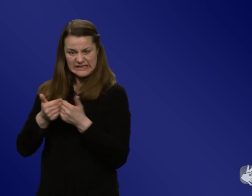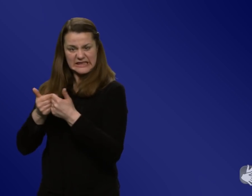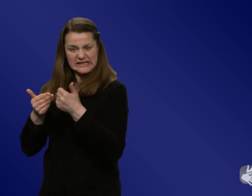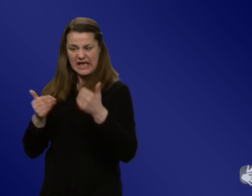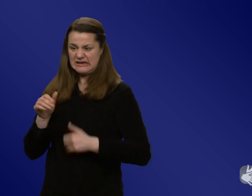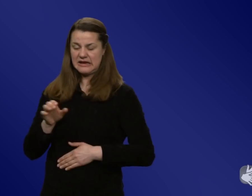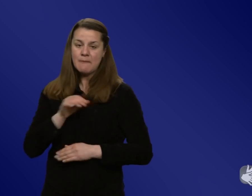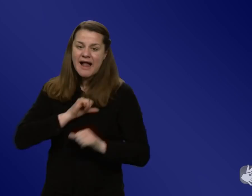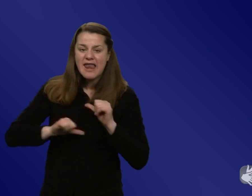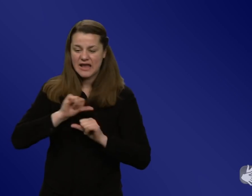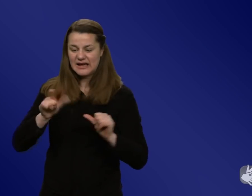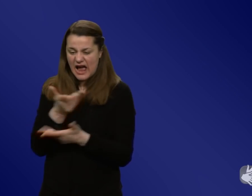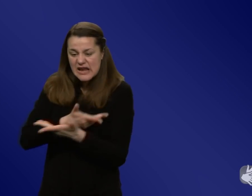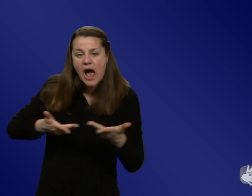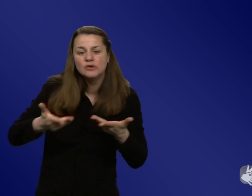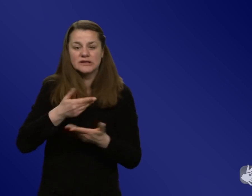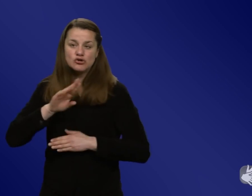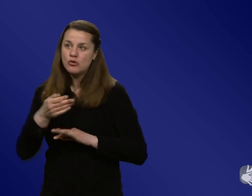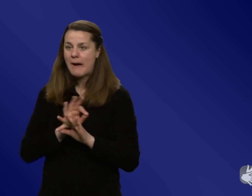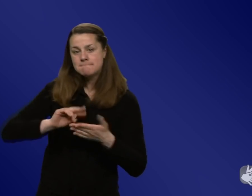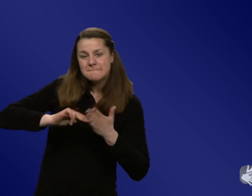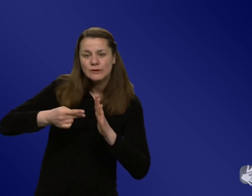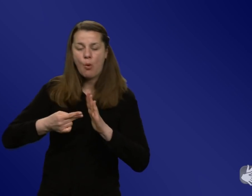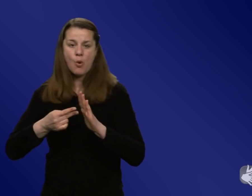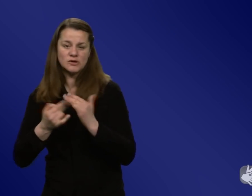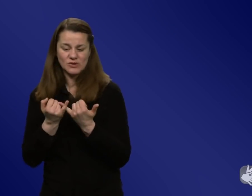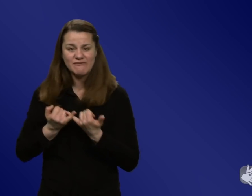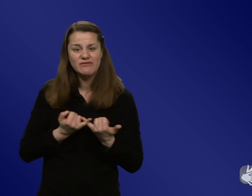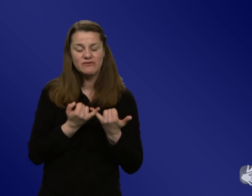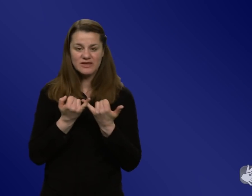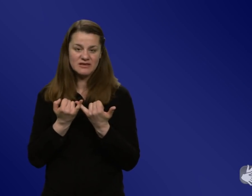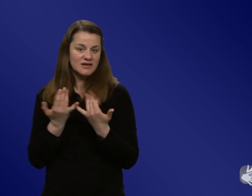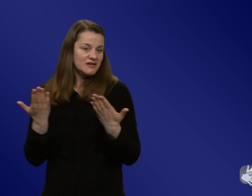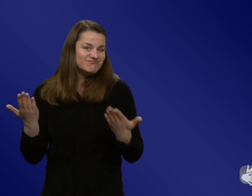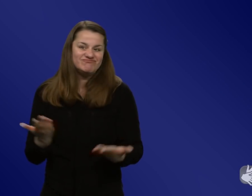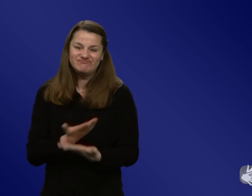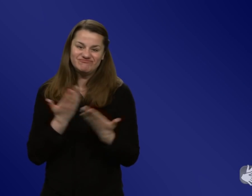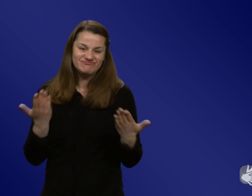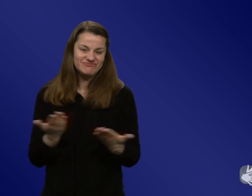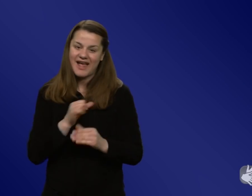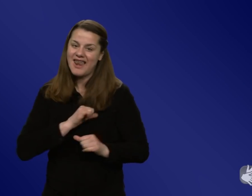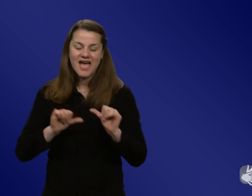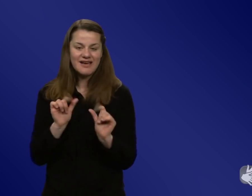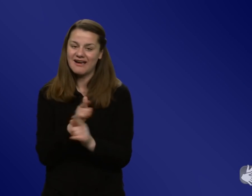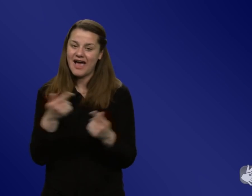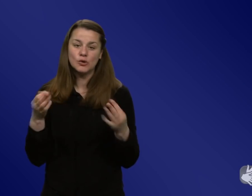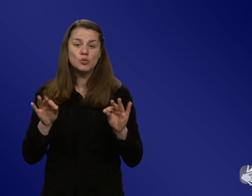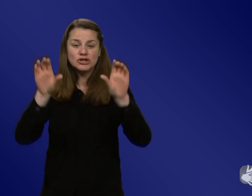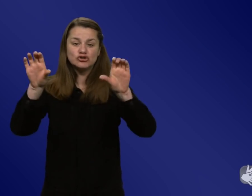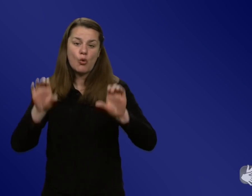Best Practices ausgetauscht werden, das dauert einfach. Dafür haben wir nicht so richtig die Strukturen. Und ich glaube, daran hat es